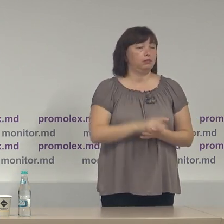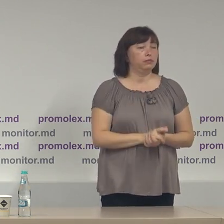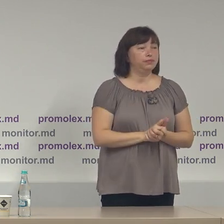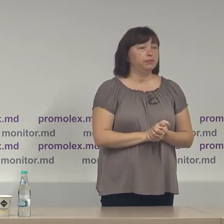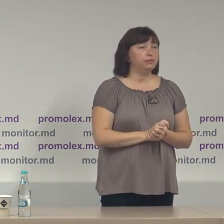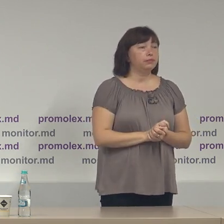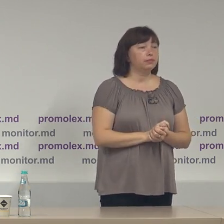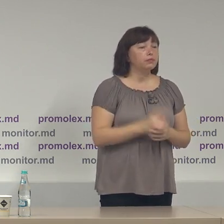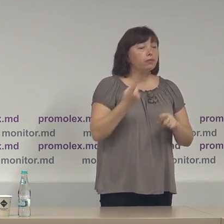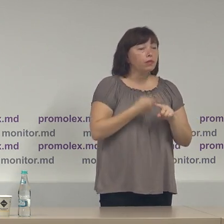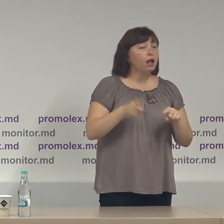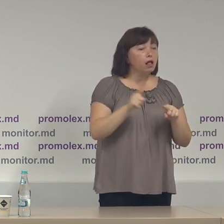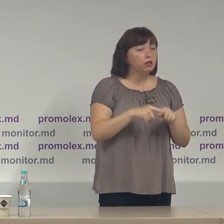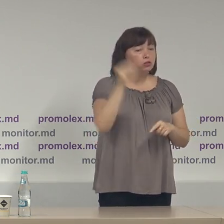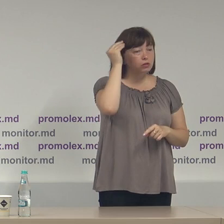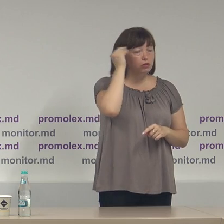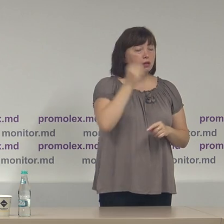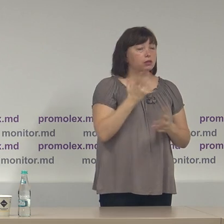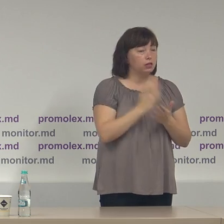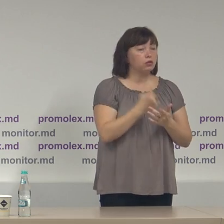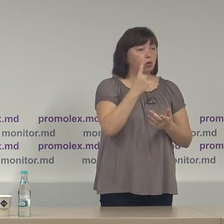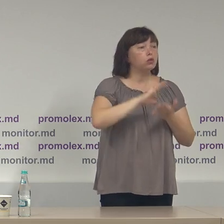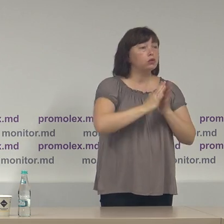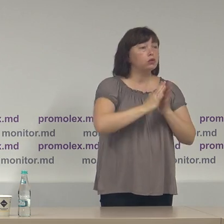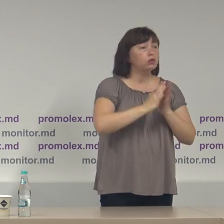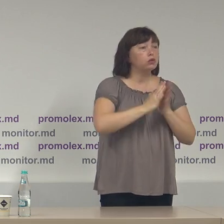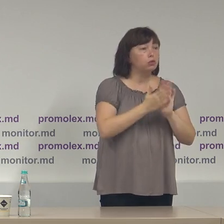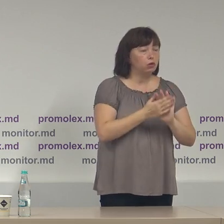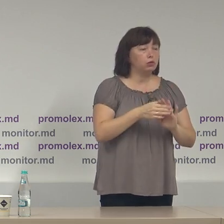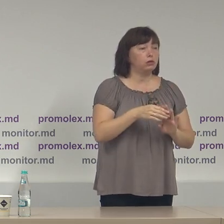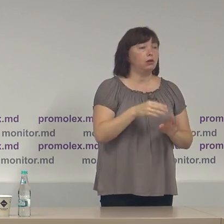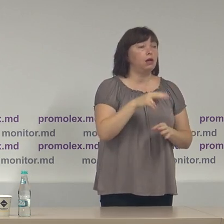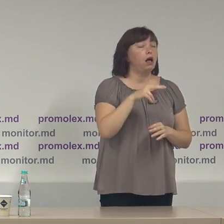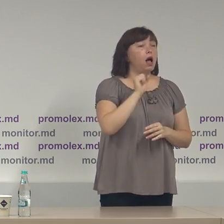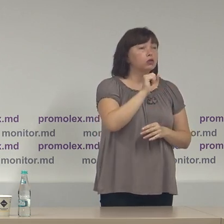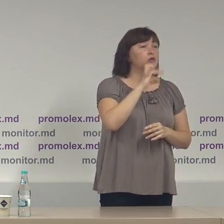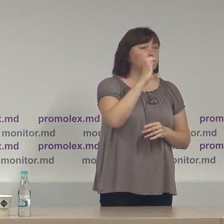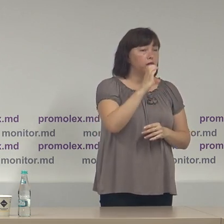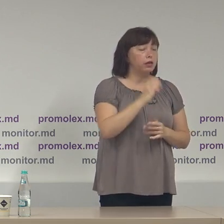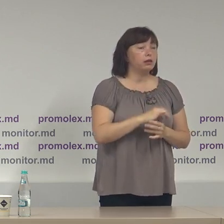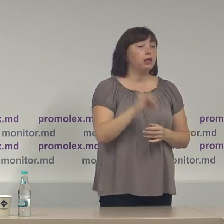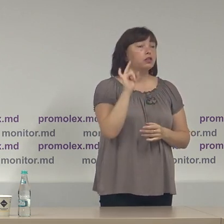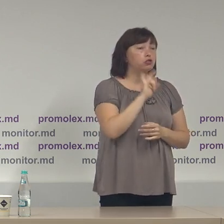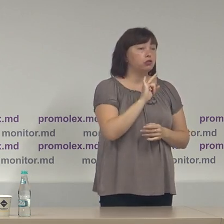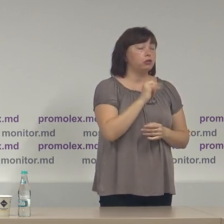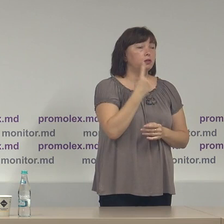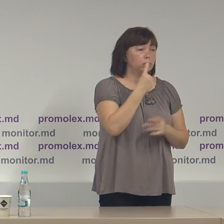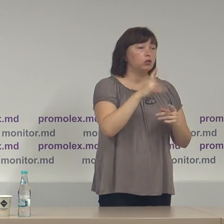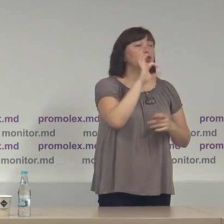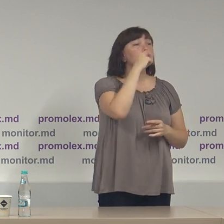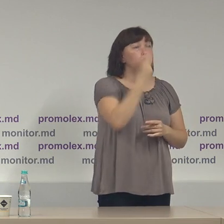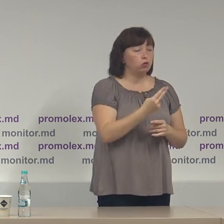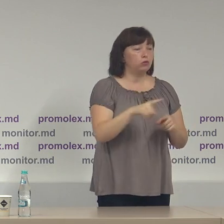acest sens o situație vizează Partidul Acțiunii și Solidaritate și o situație vizează Partidul